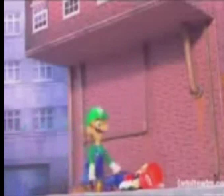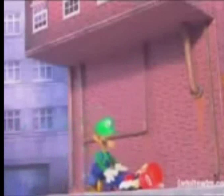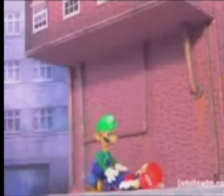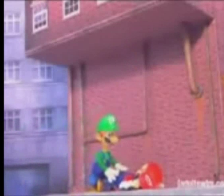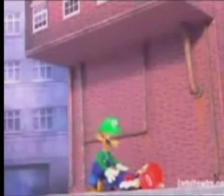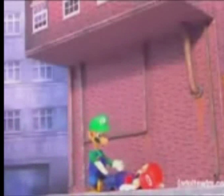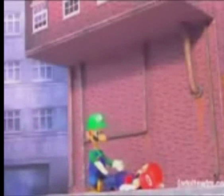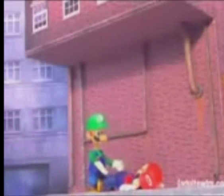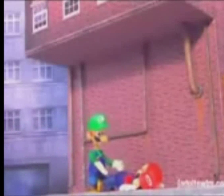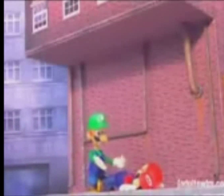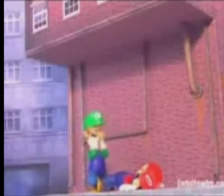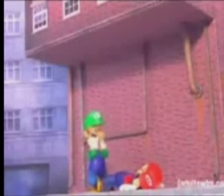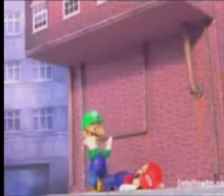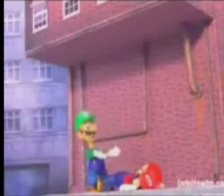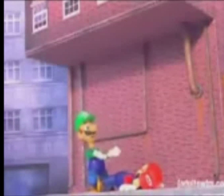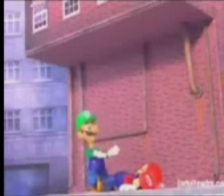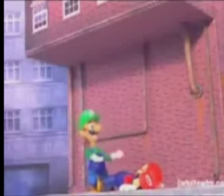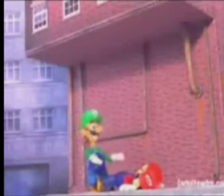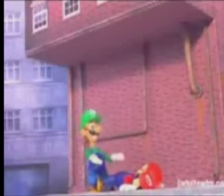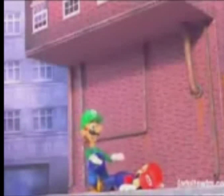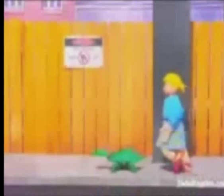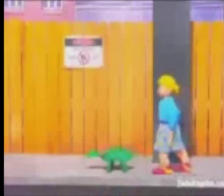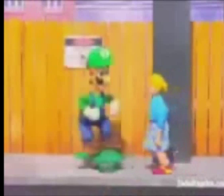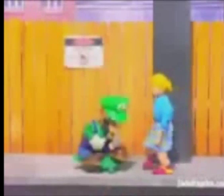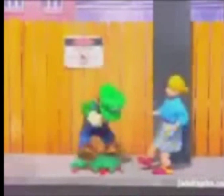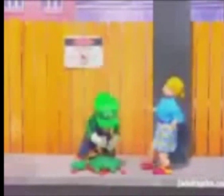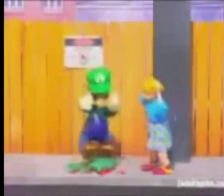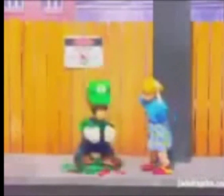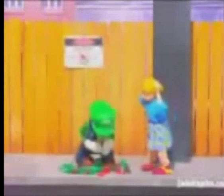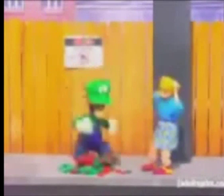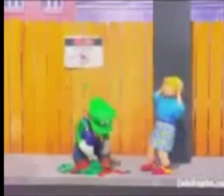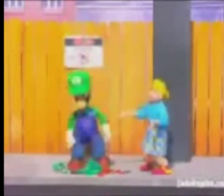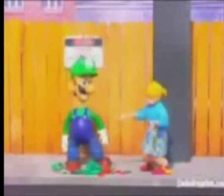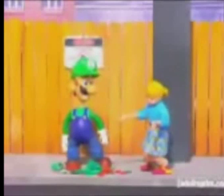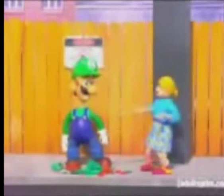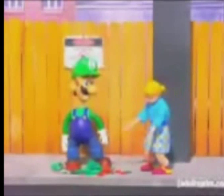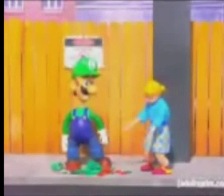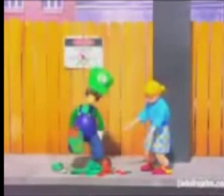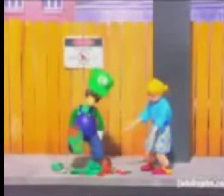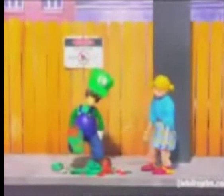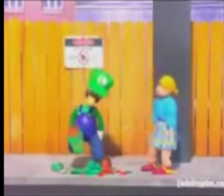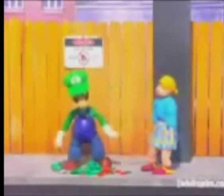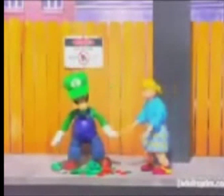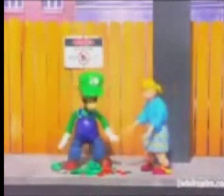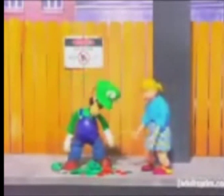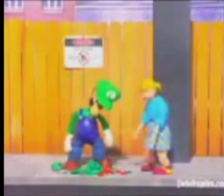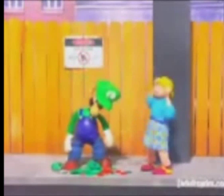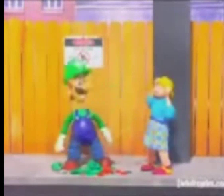Mario are you ok? oh look it's a turtle what are you doing? what just killed my